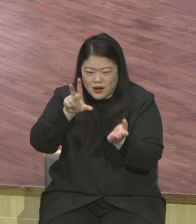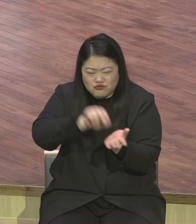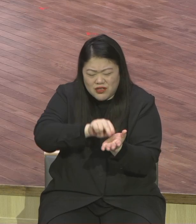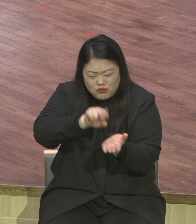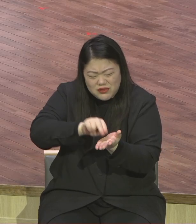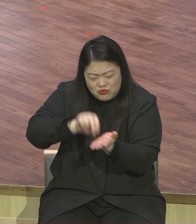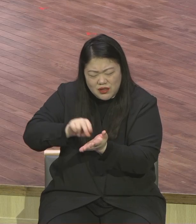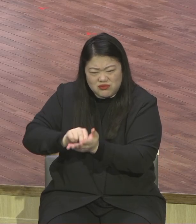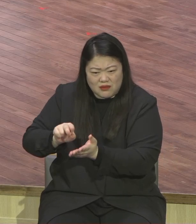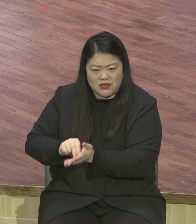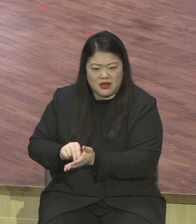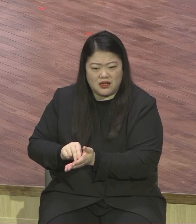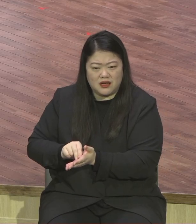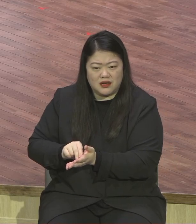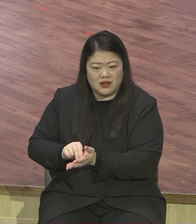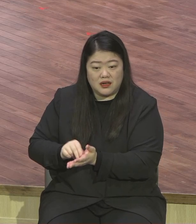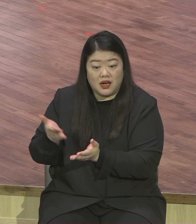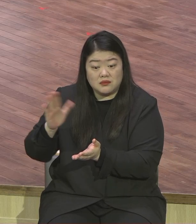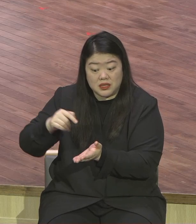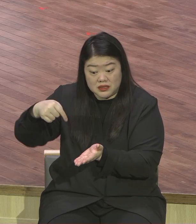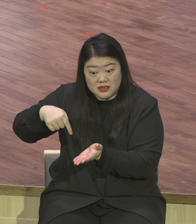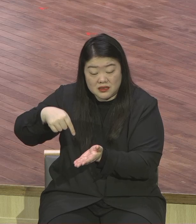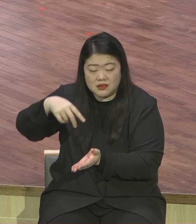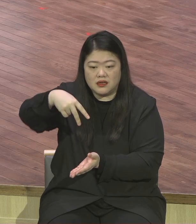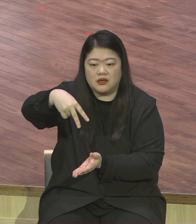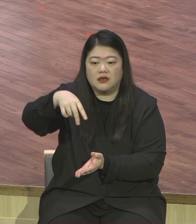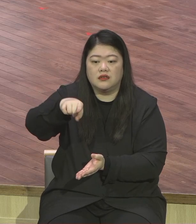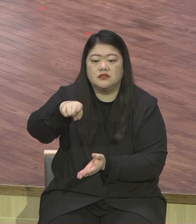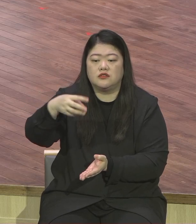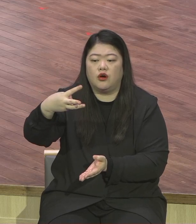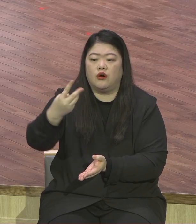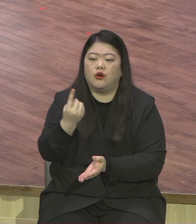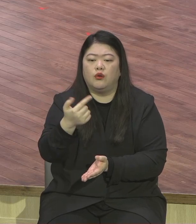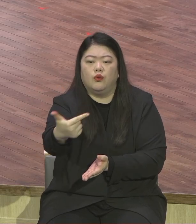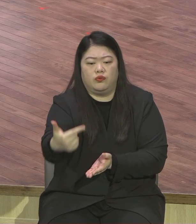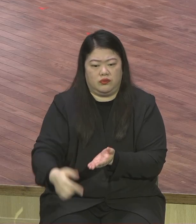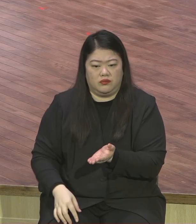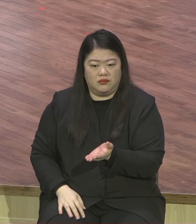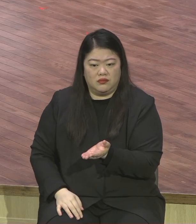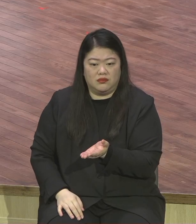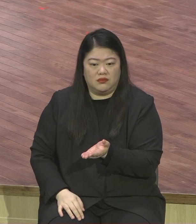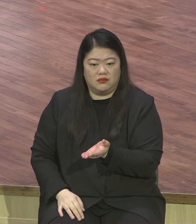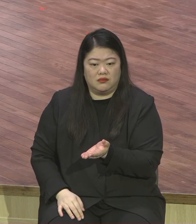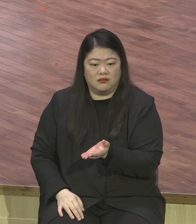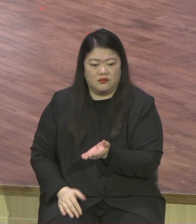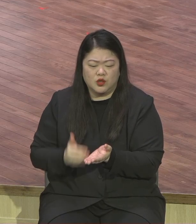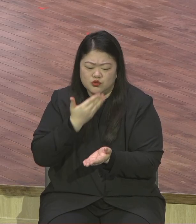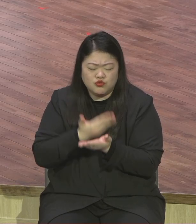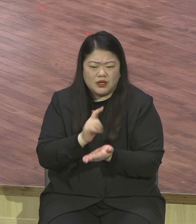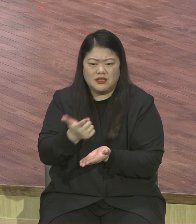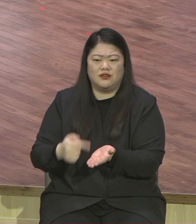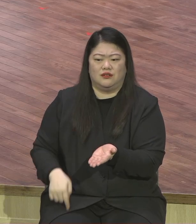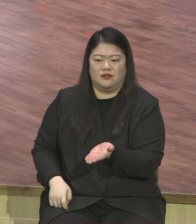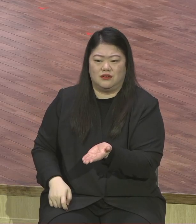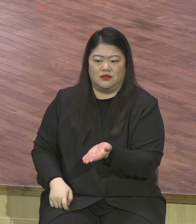많았지만 그거 다 서론이라니까요. 거기에 잡혀 살면 불신자나 다른 종교생을 살들 차이가 뭐가 있겠어요.